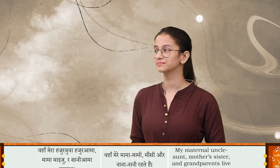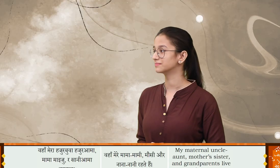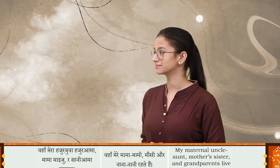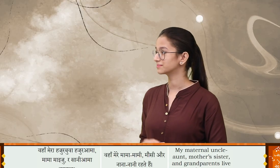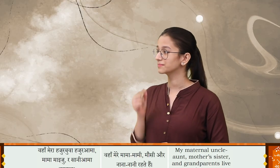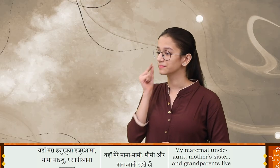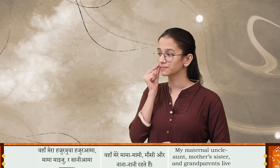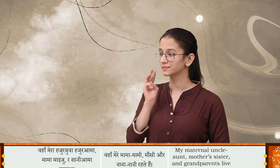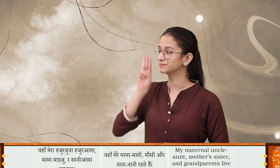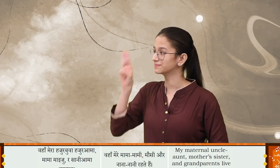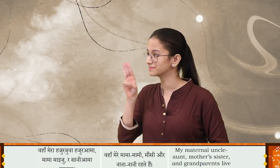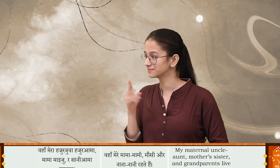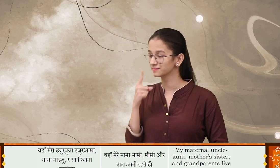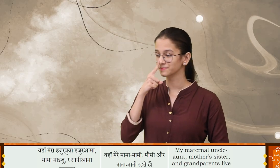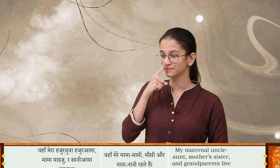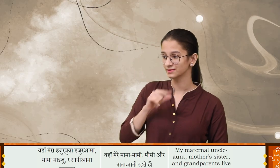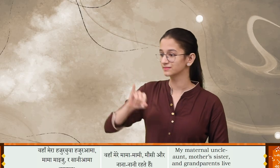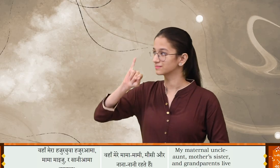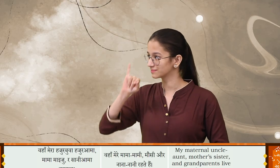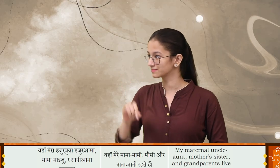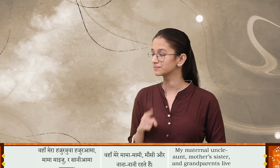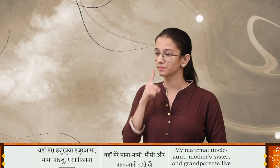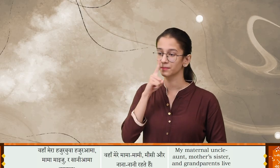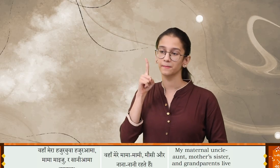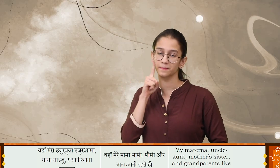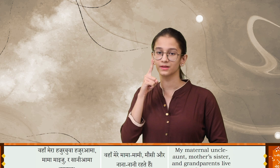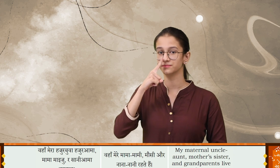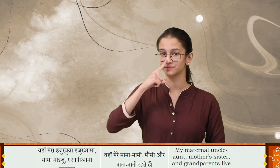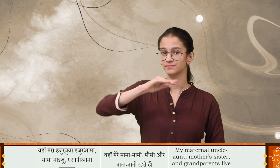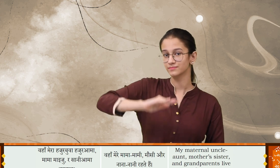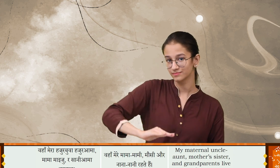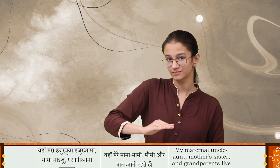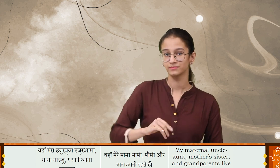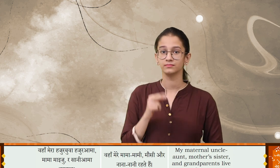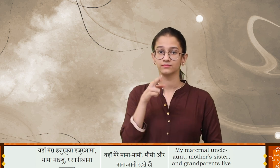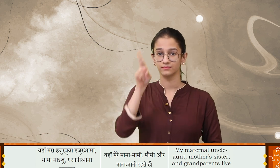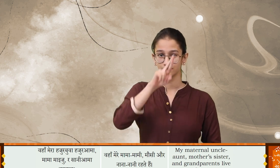वहां मेरा हजुर्वा हजुरामा मामा माईजु रसानियामा हुनुँँच